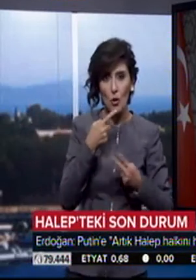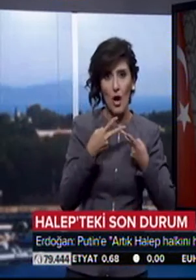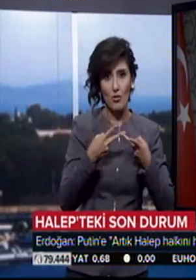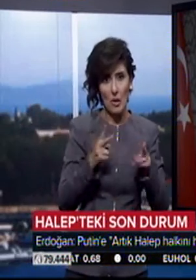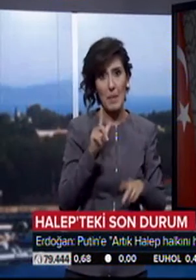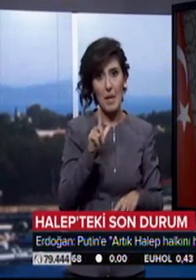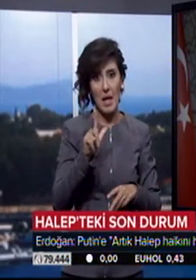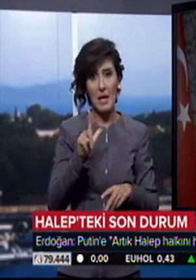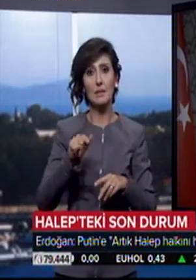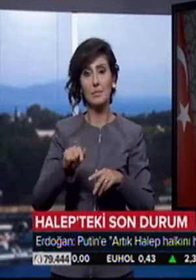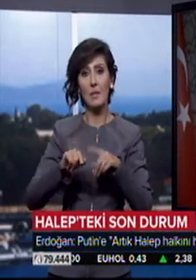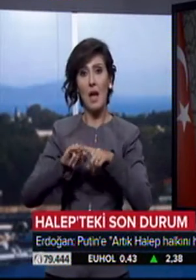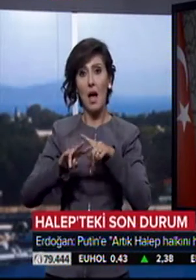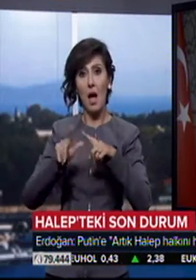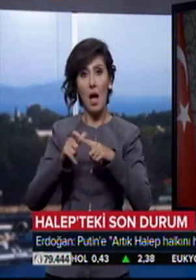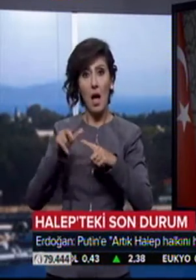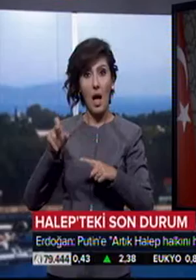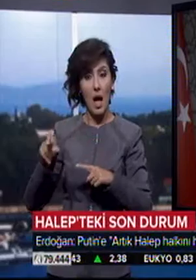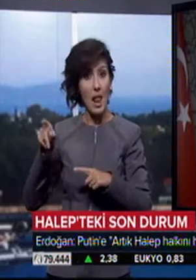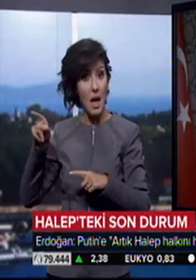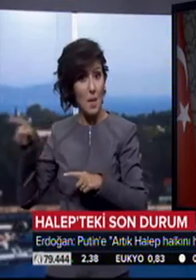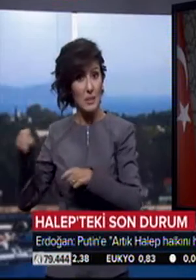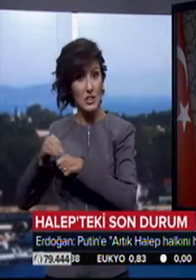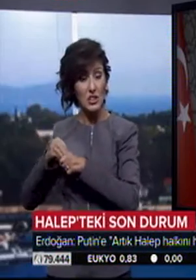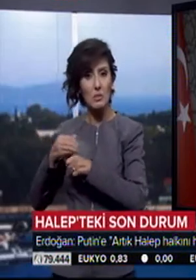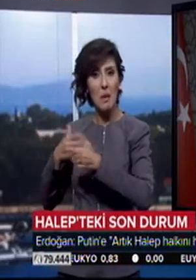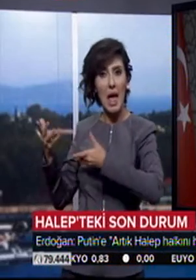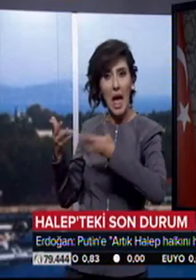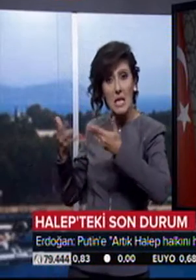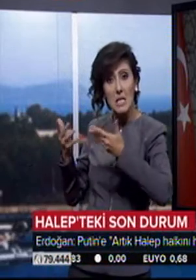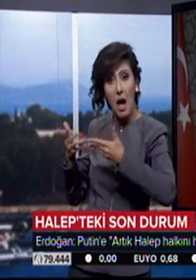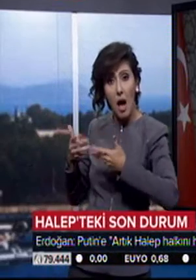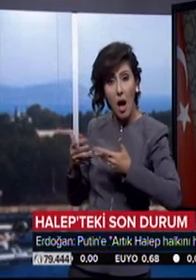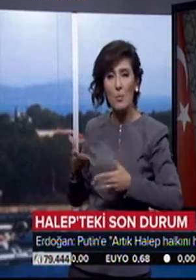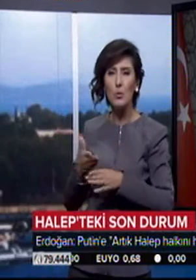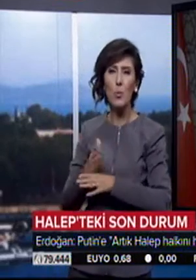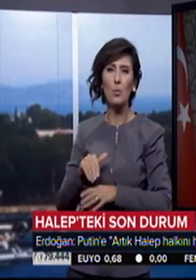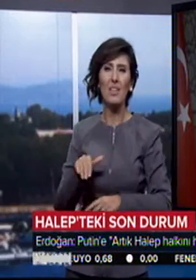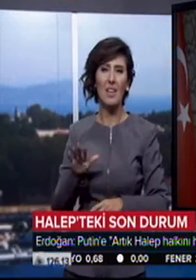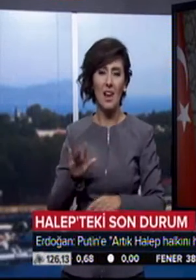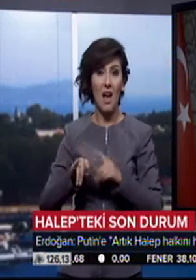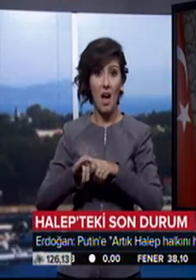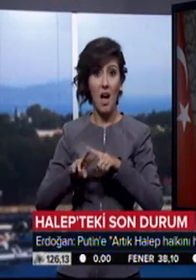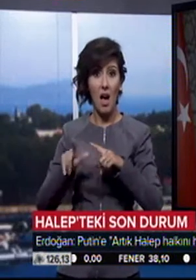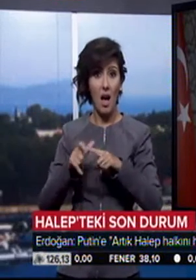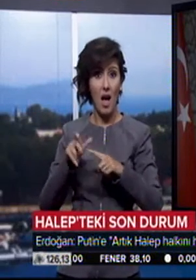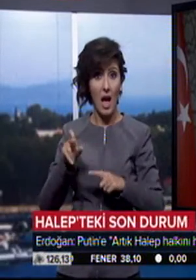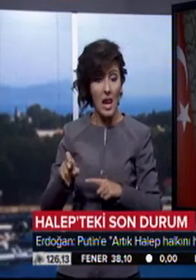Halep'in üzerinde bir hesaba girmek doğru olmaz. Çünkü bizim Halep'le tarihi,